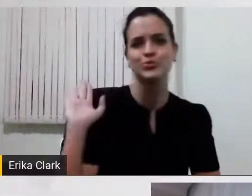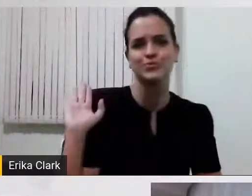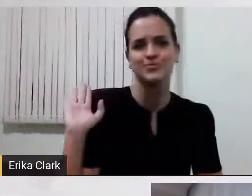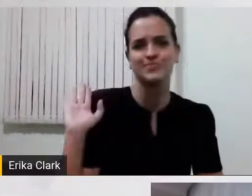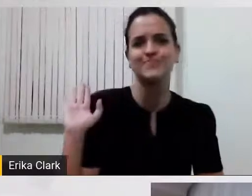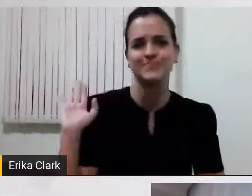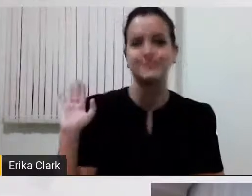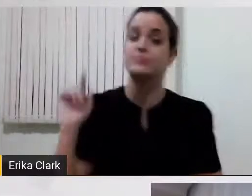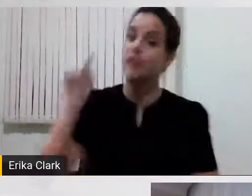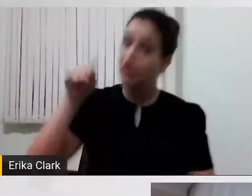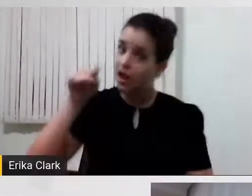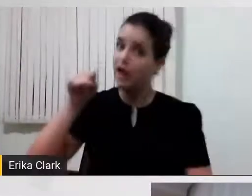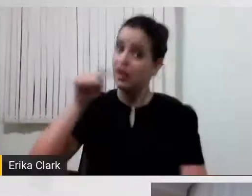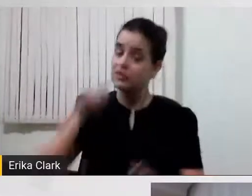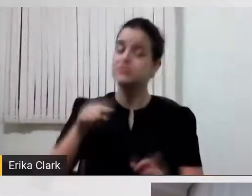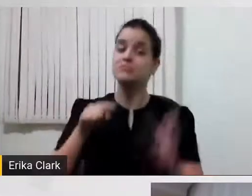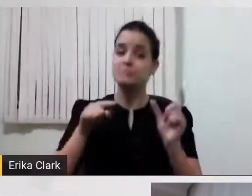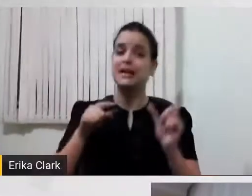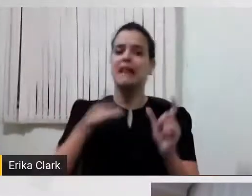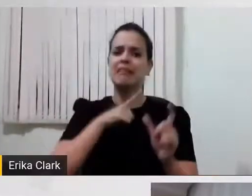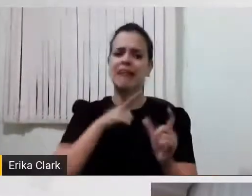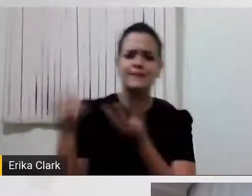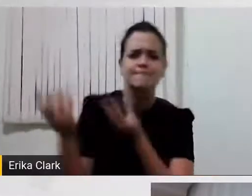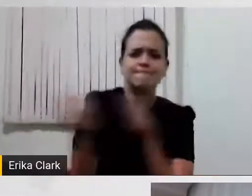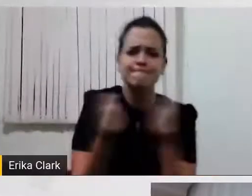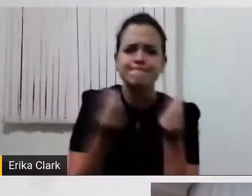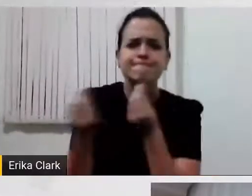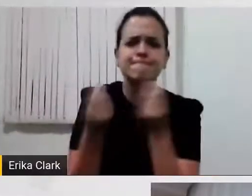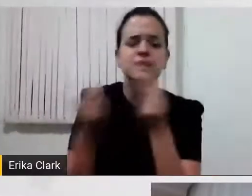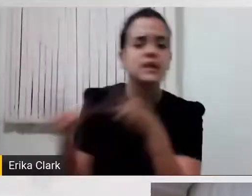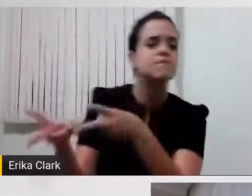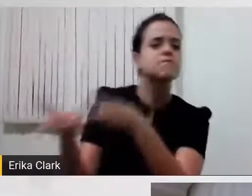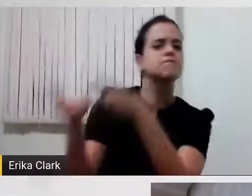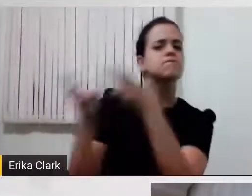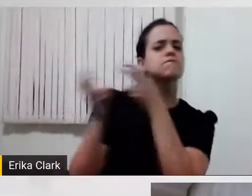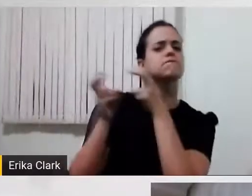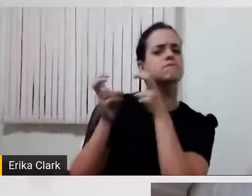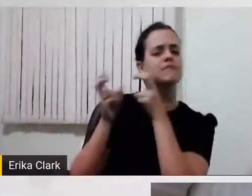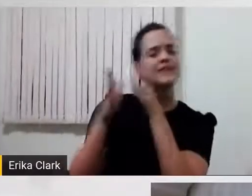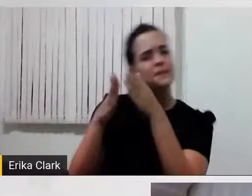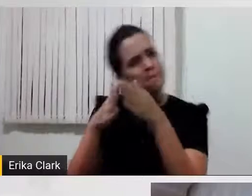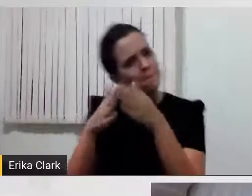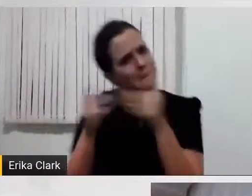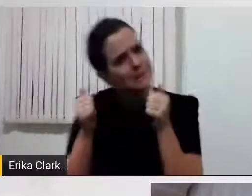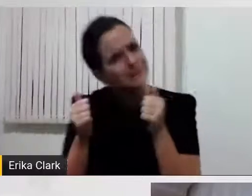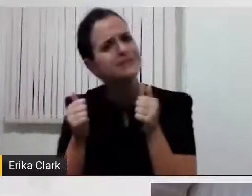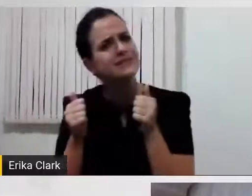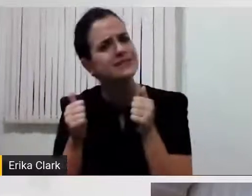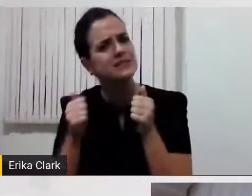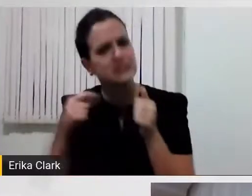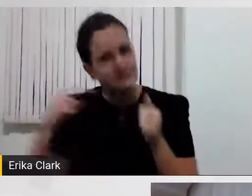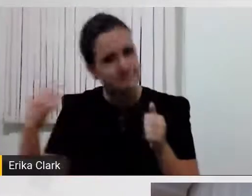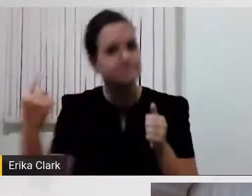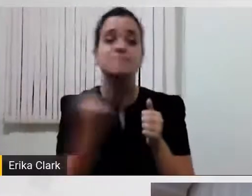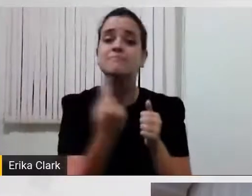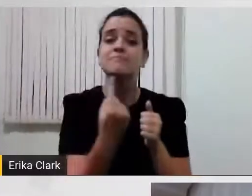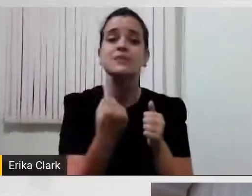ideia, de ter a sensibilidade, de perceber, de pedir para o outro, como gostaria que fosse também,